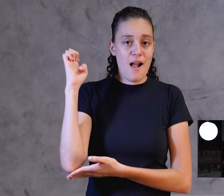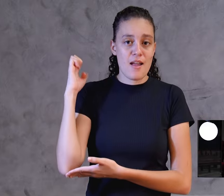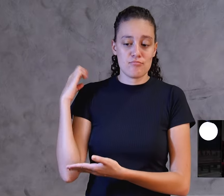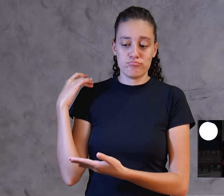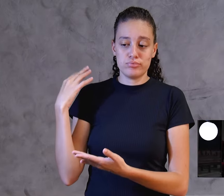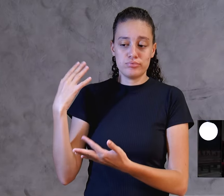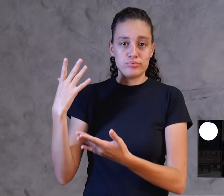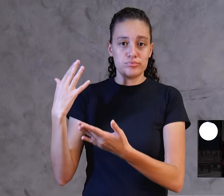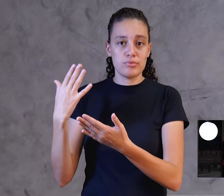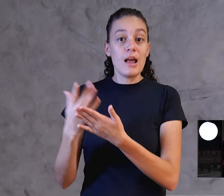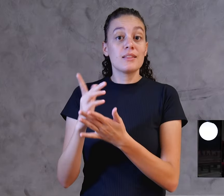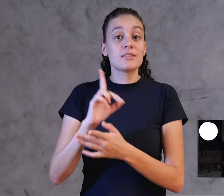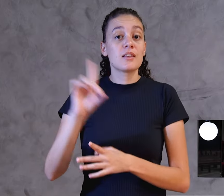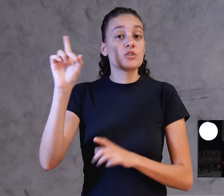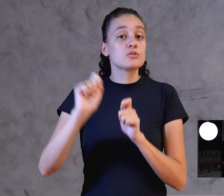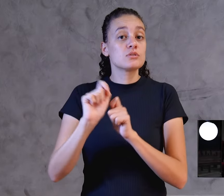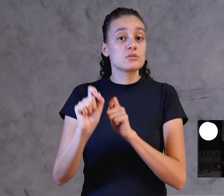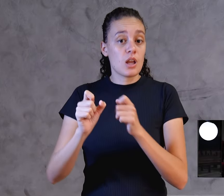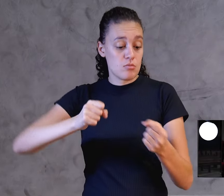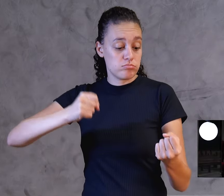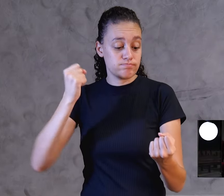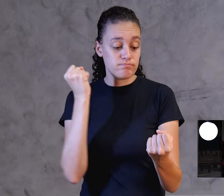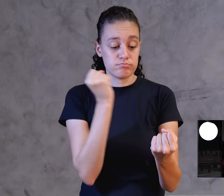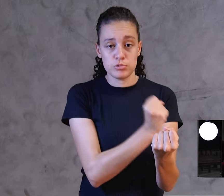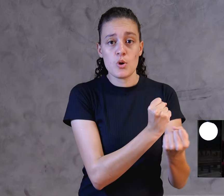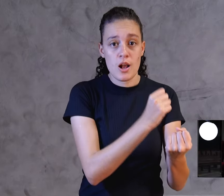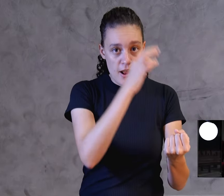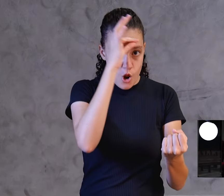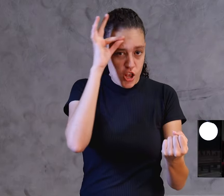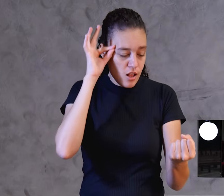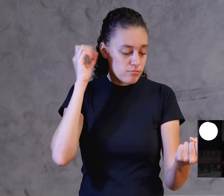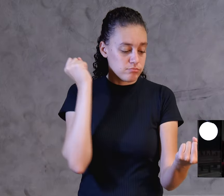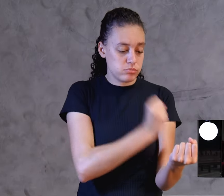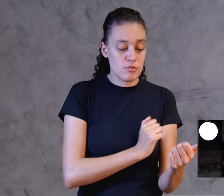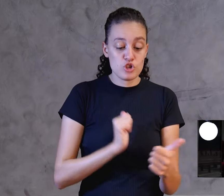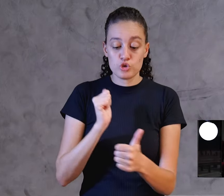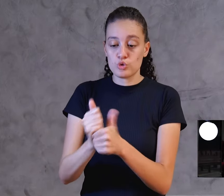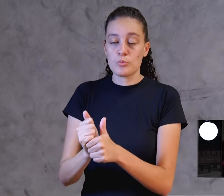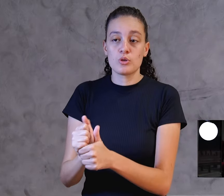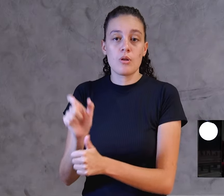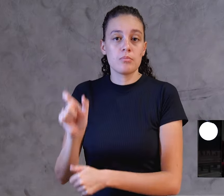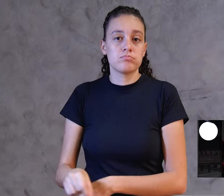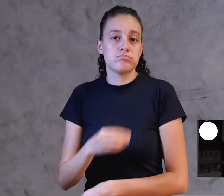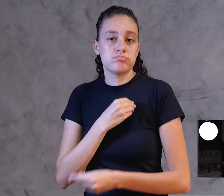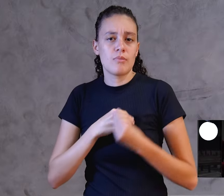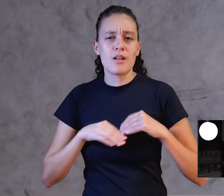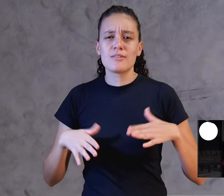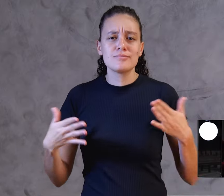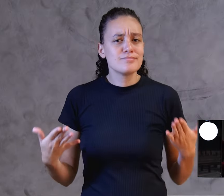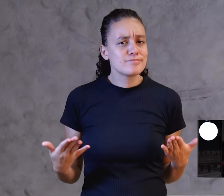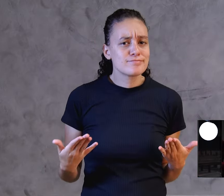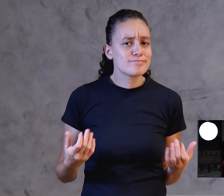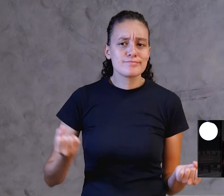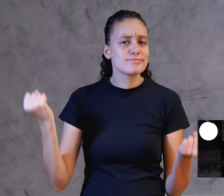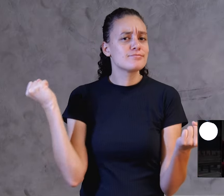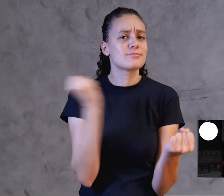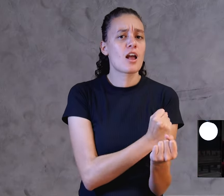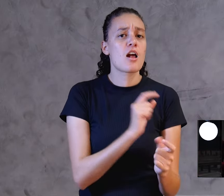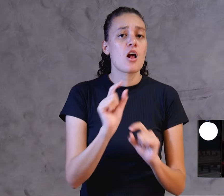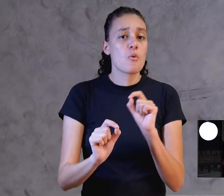aceita um sacrifício do inocente no lugar do pecador. Só que, o que que se sacrificava? Sacrificava um cordeiro,